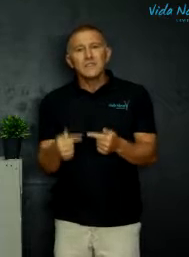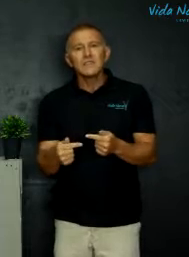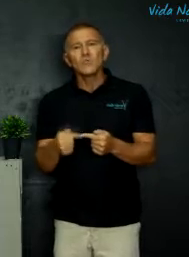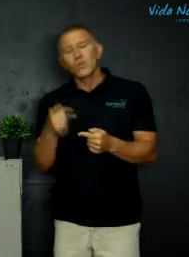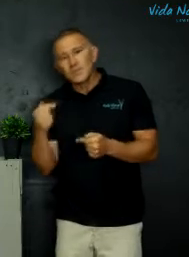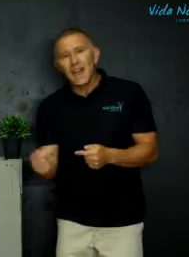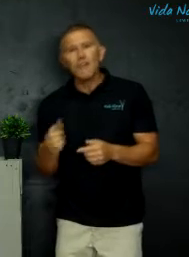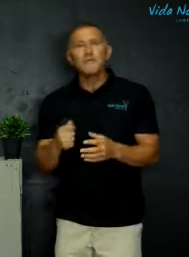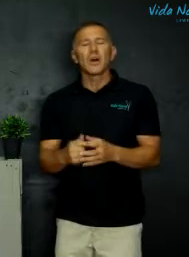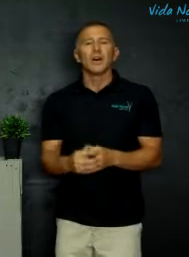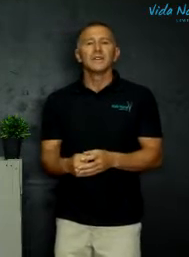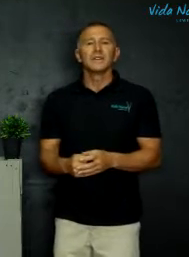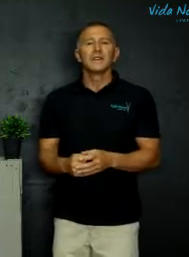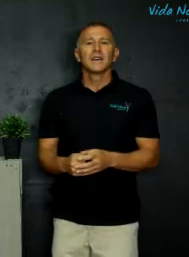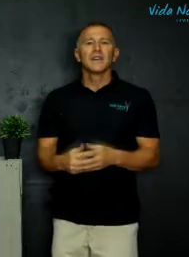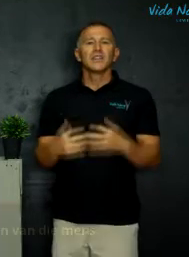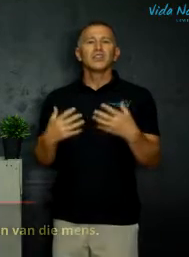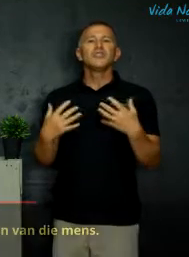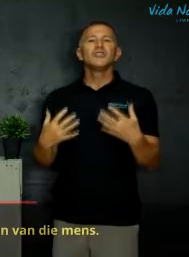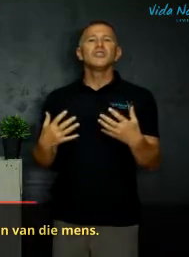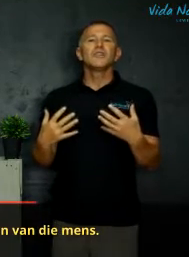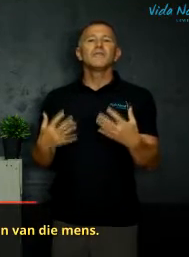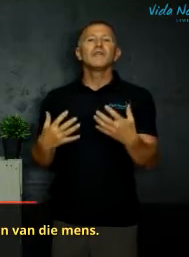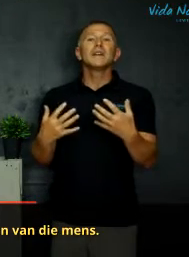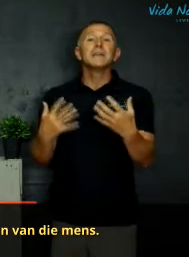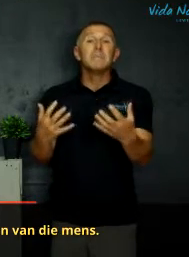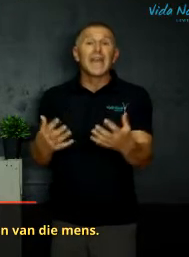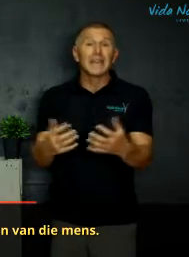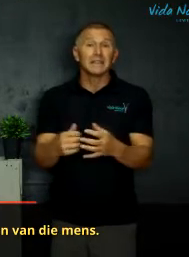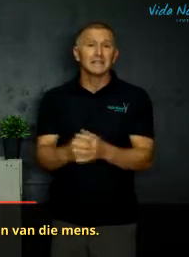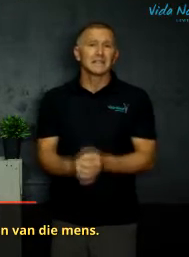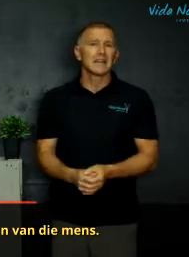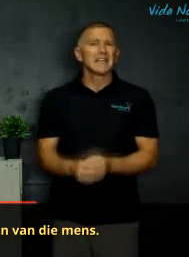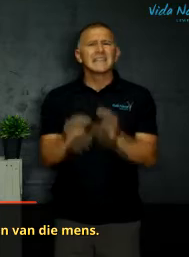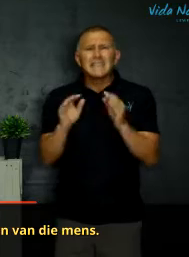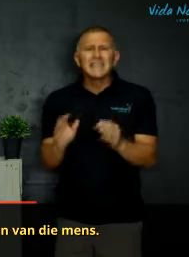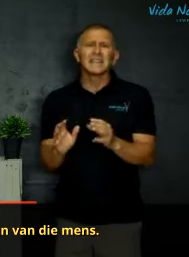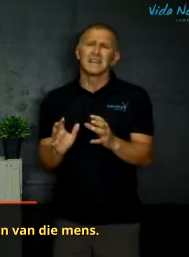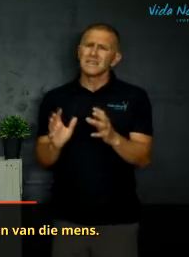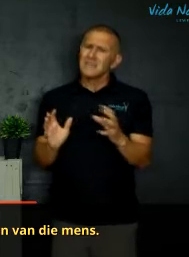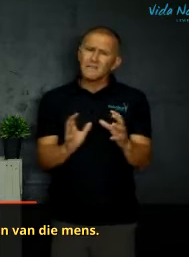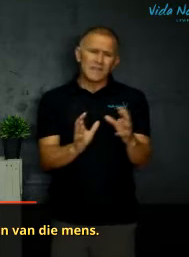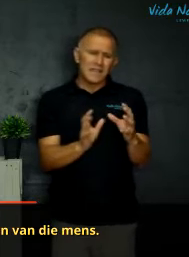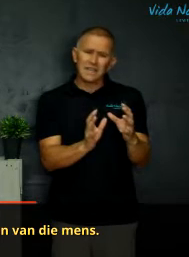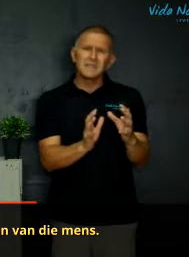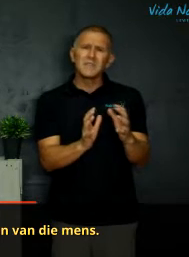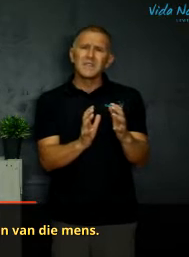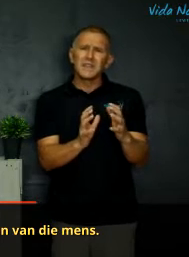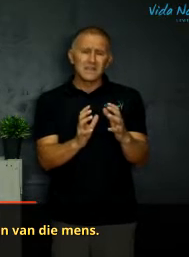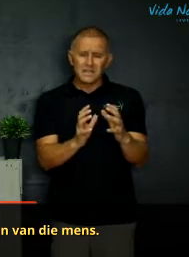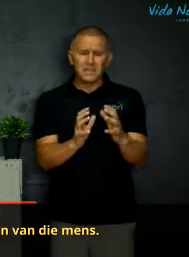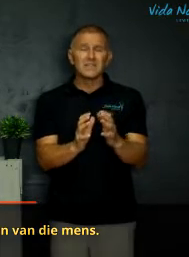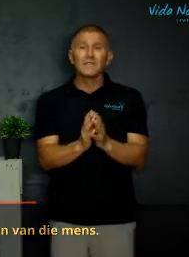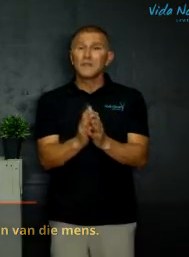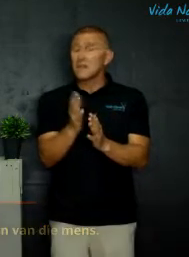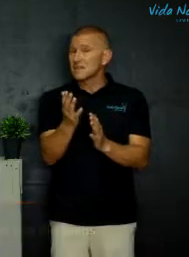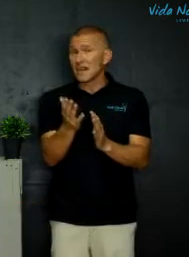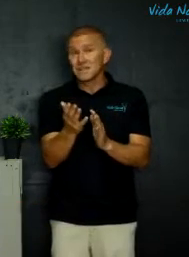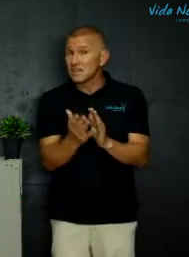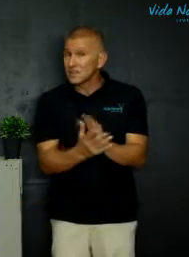Jesus oor homself praat. Die sien van die mens. Natuurlijk, is een van die eerste betekenisse, die sien van die mens. En as jy dit